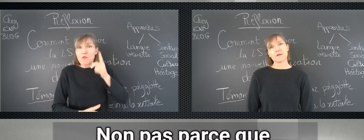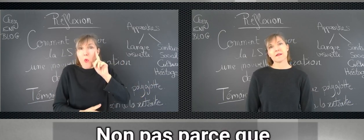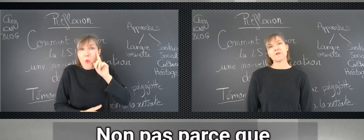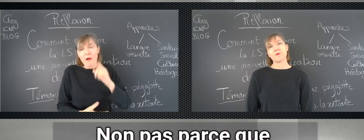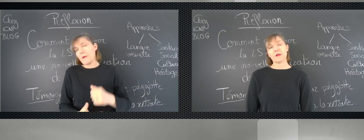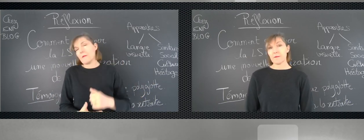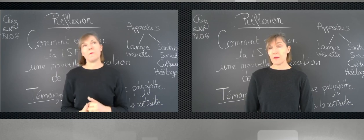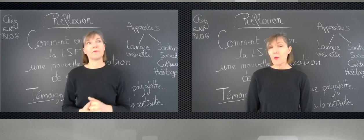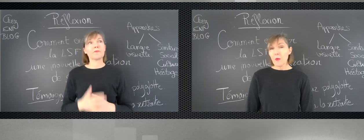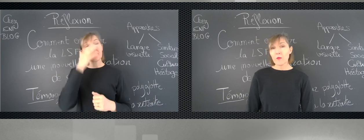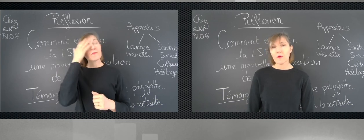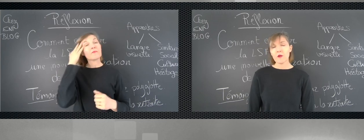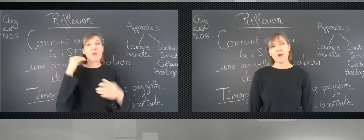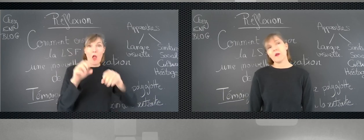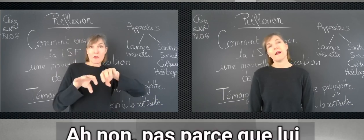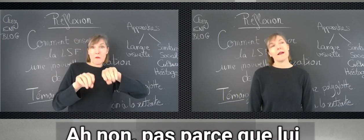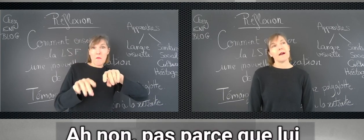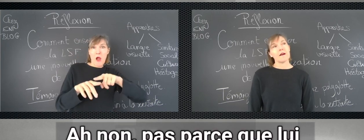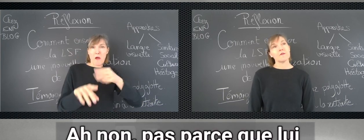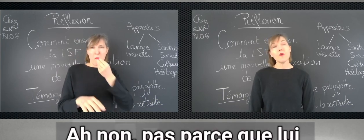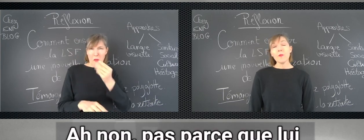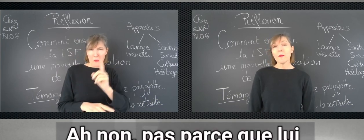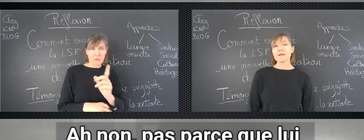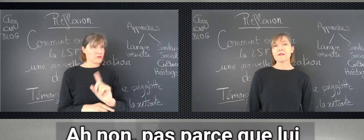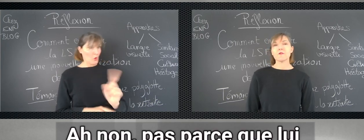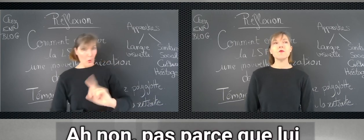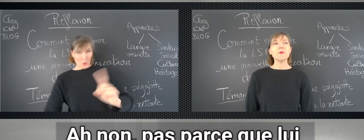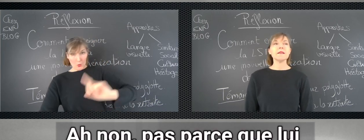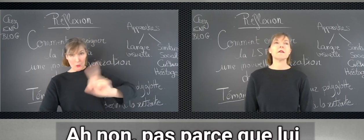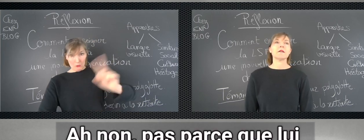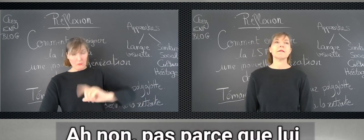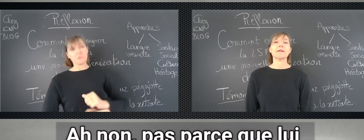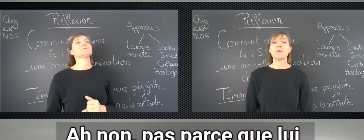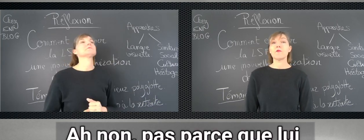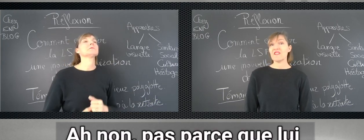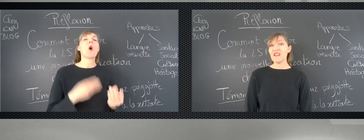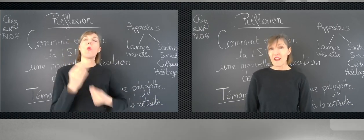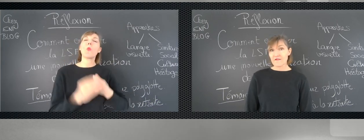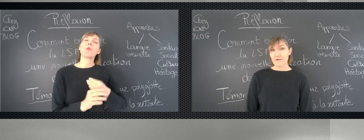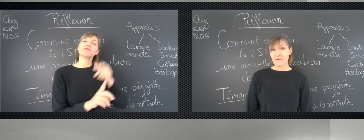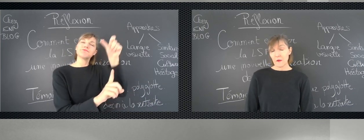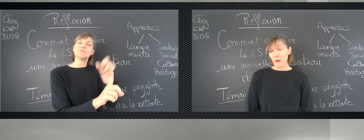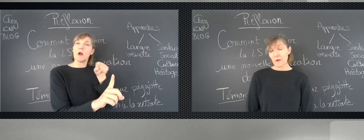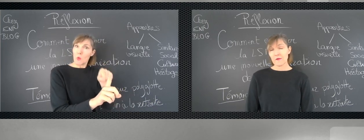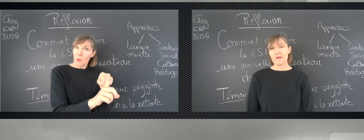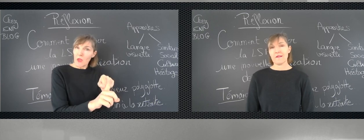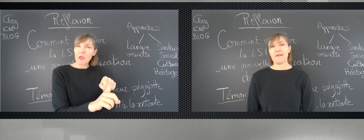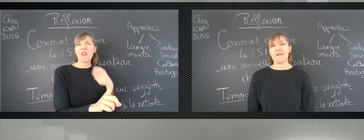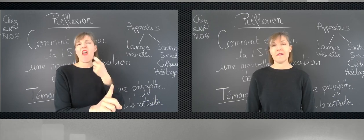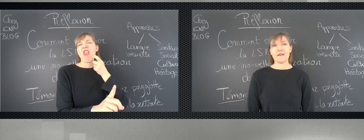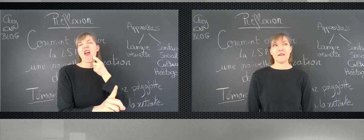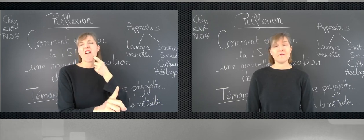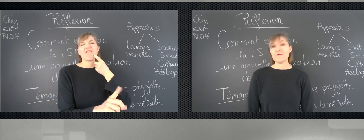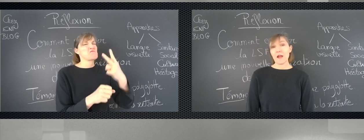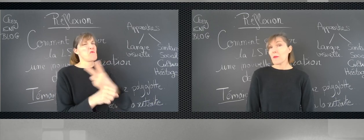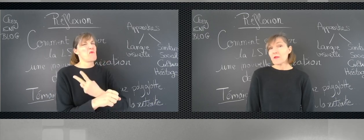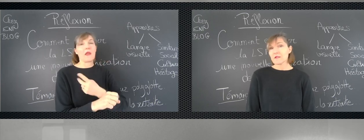'enseignement n'était pas bon. Non pas parce que lui était un mauvais élève. Non. Il voulait apprendre.